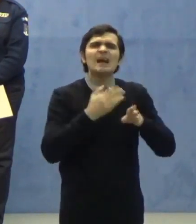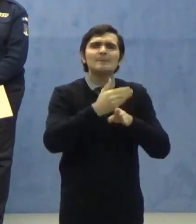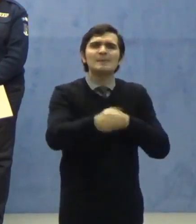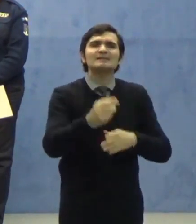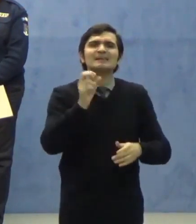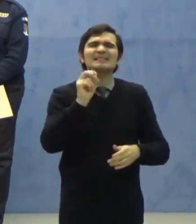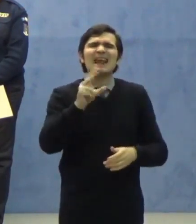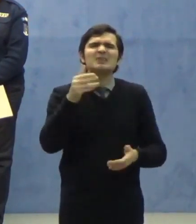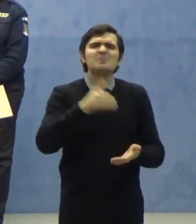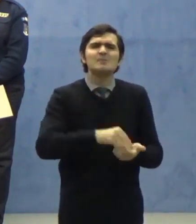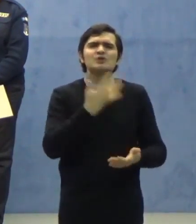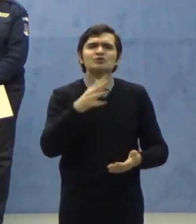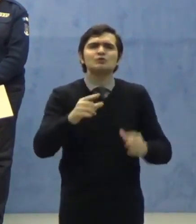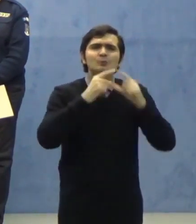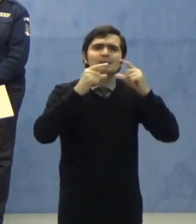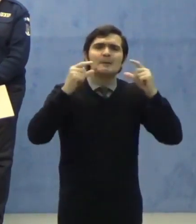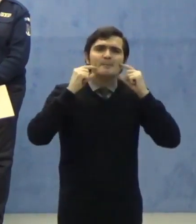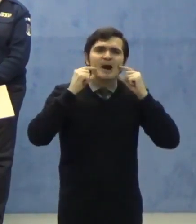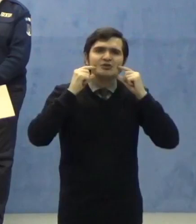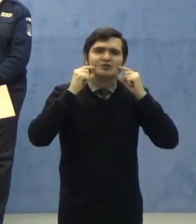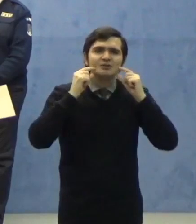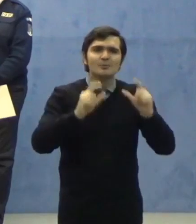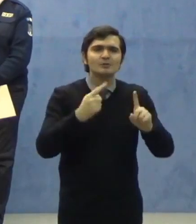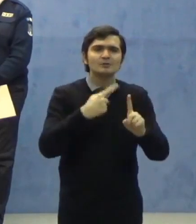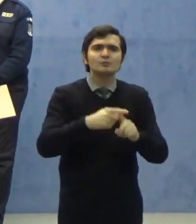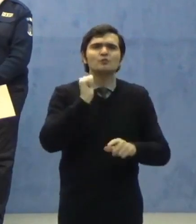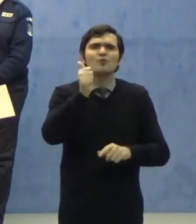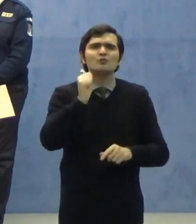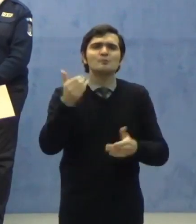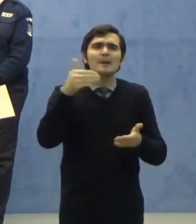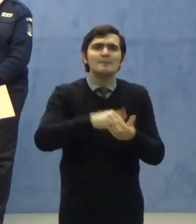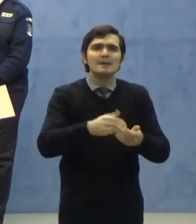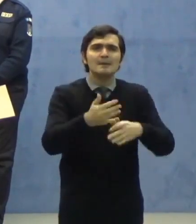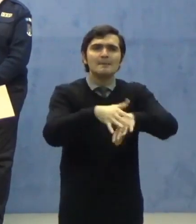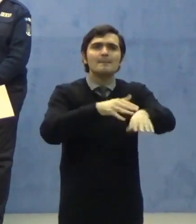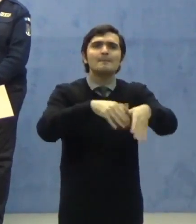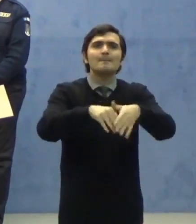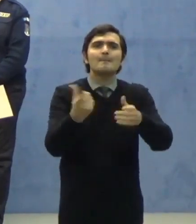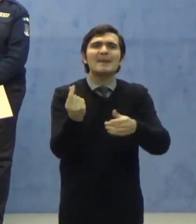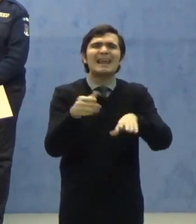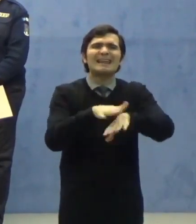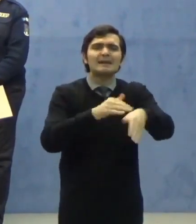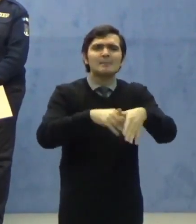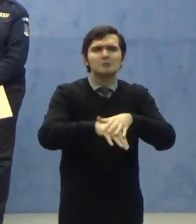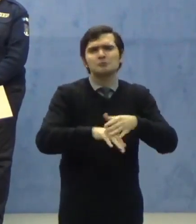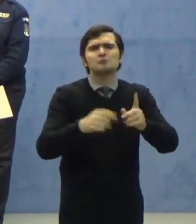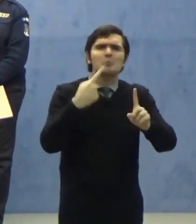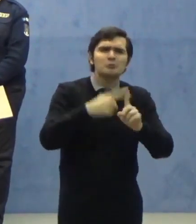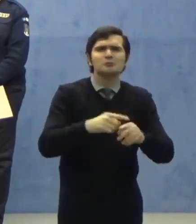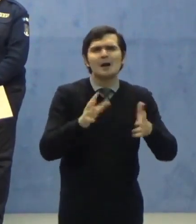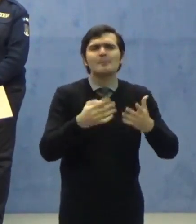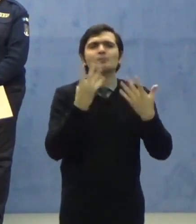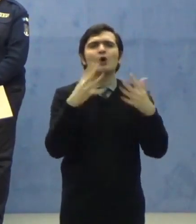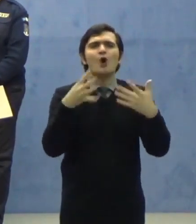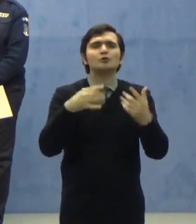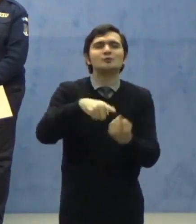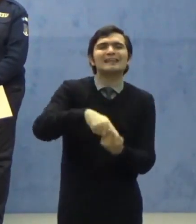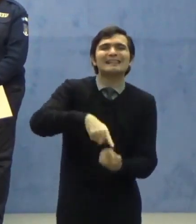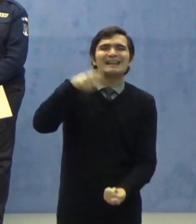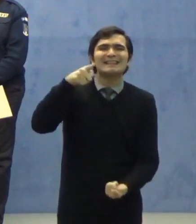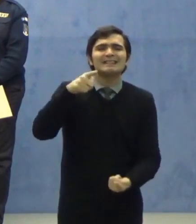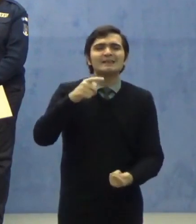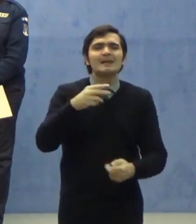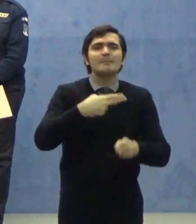de măști de protecție și peste 11.000 de perechi de mânuși, aproximativ 900 de litri de dezinfectant pentru